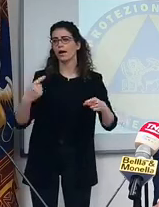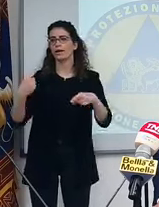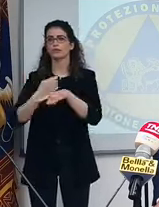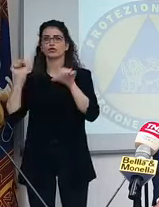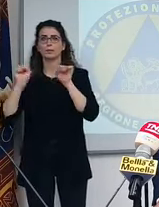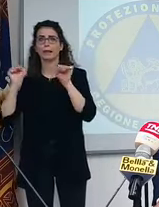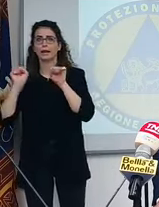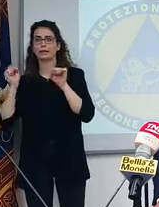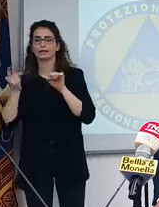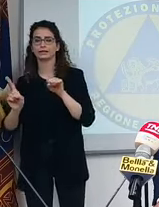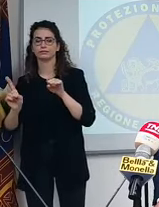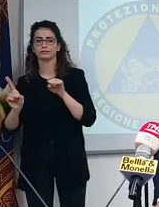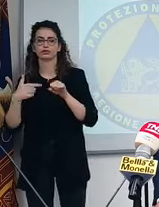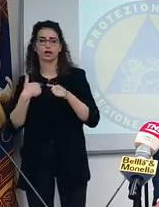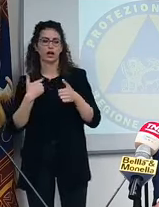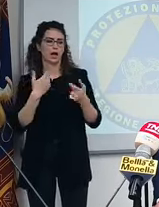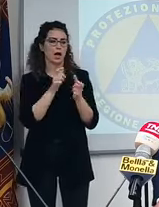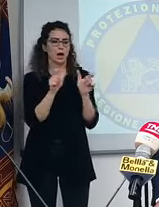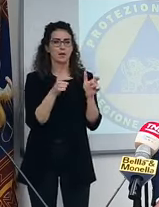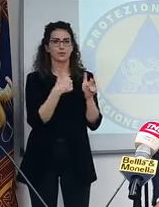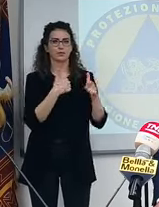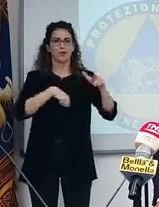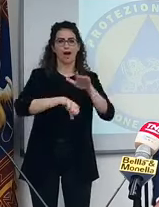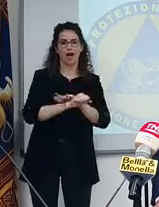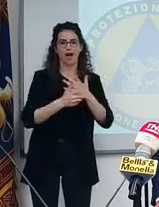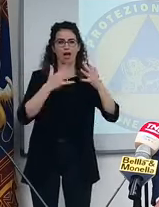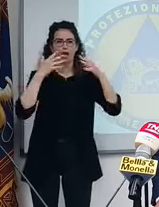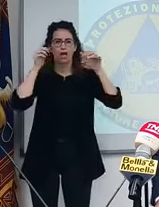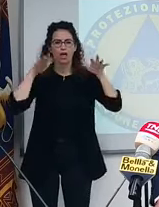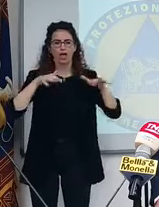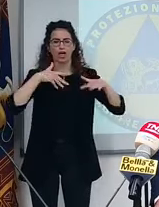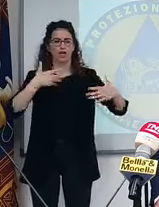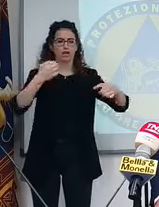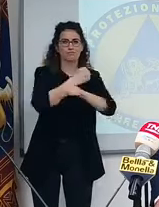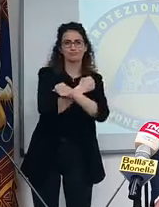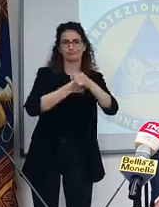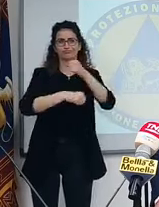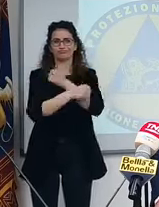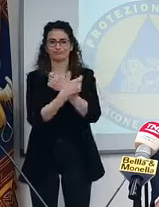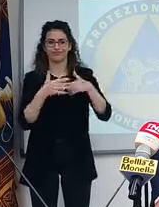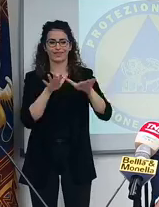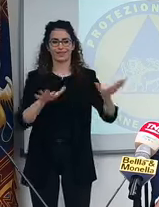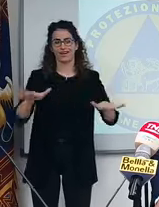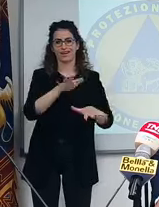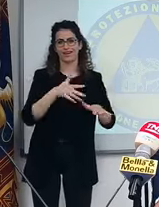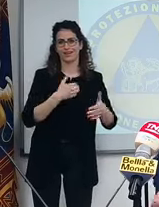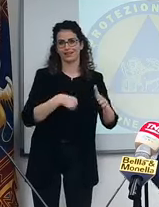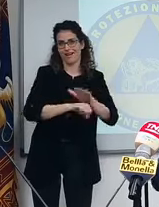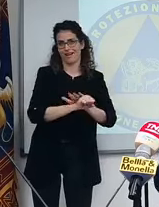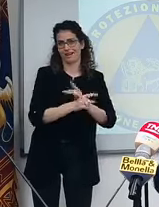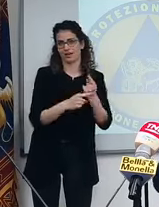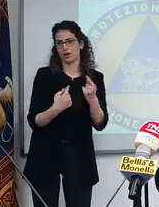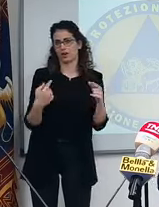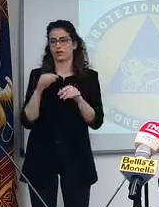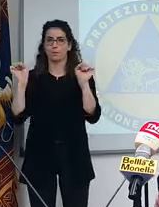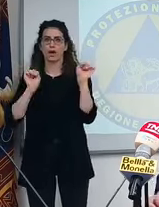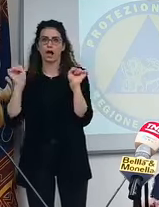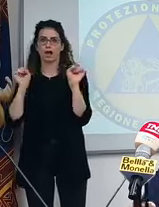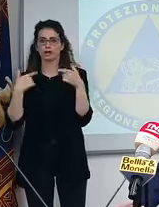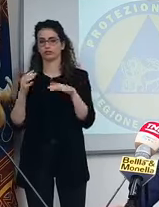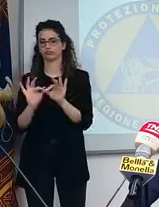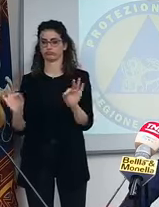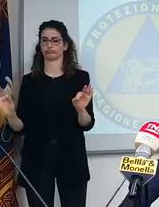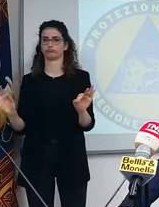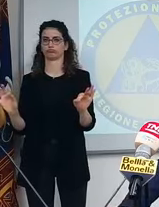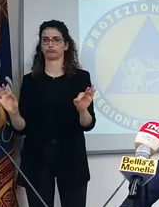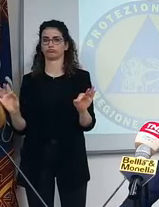persone che giocano a calcio, che sudano, si abbracciano e fanno tutto quello che bisogna fare nel campo da calcio. È una palestra che va lì, che tutto è